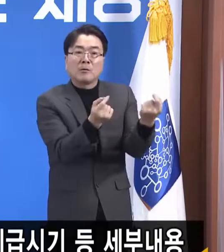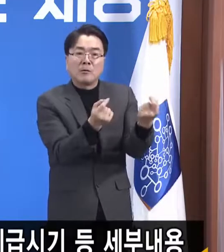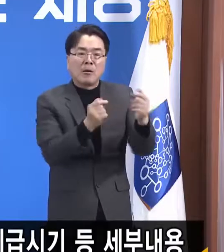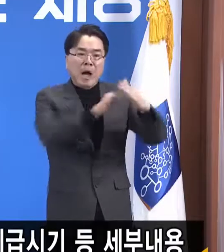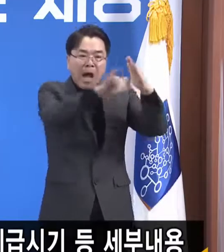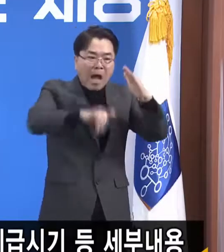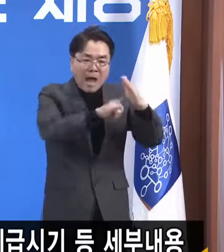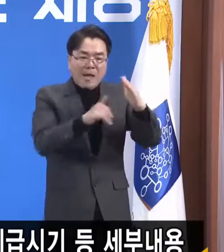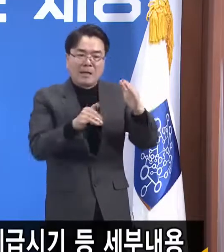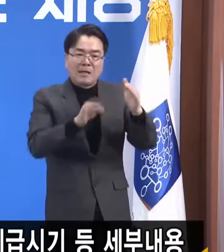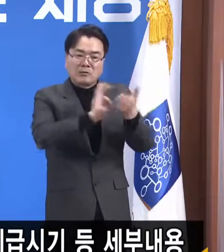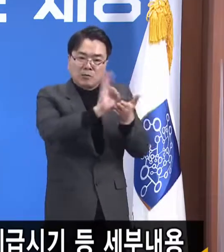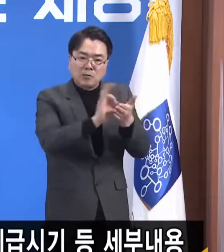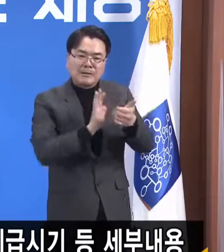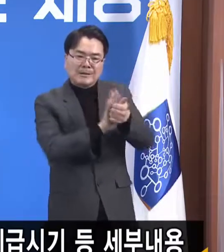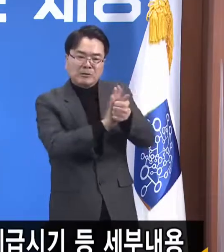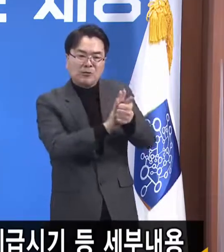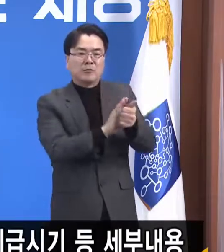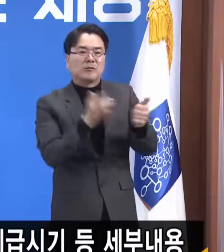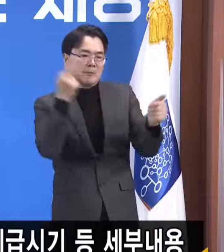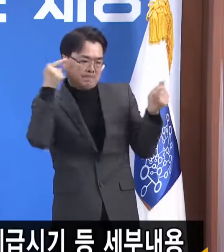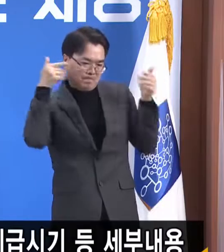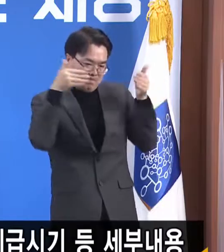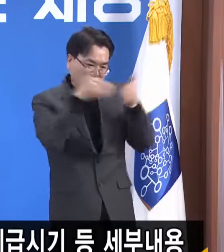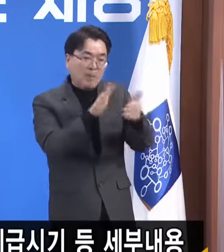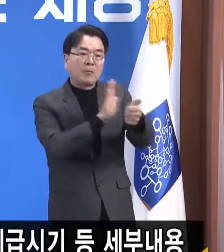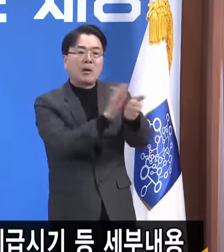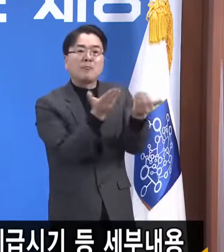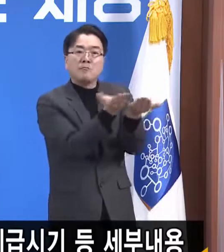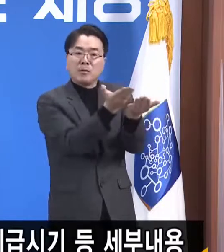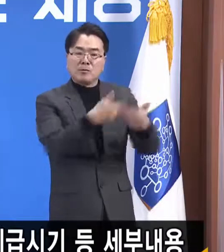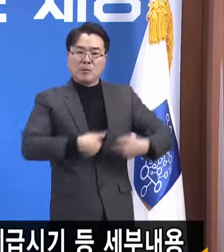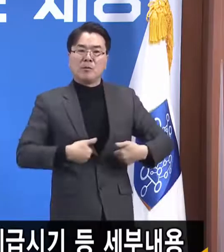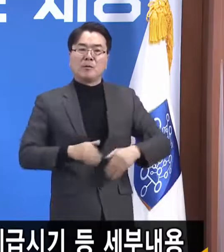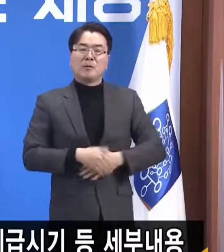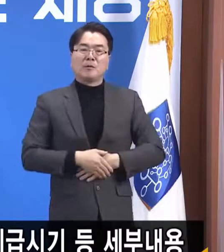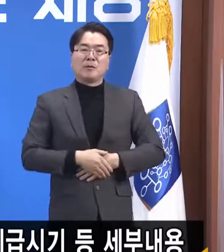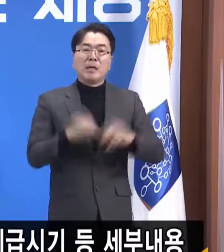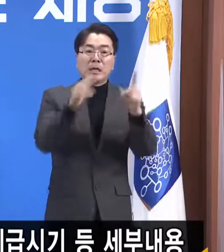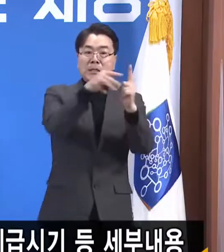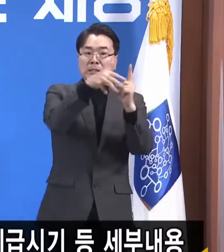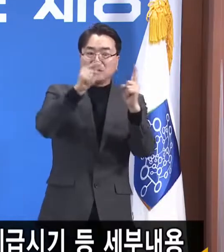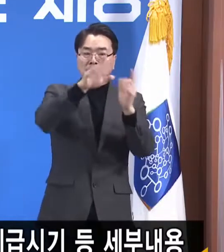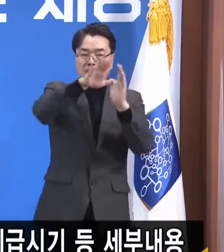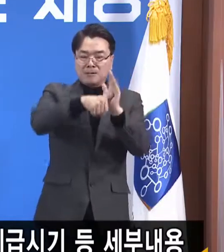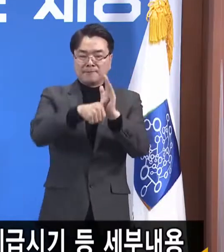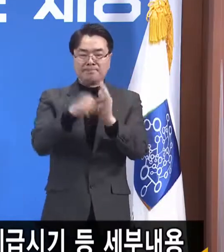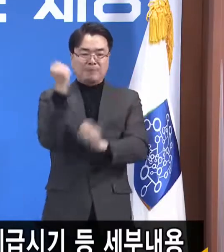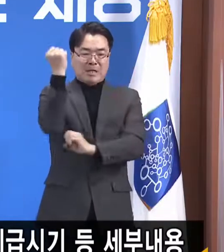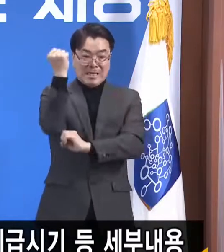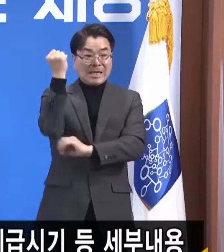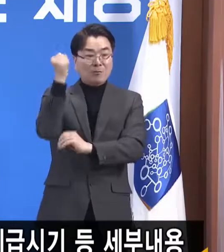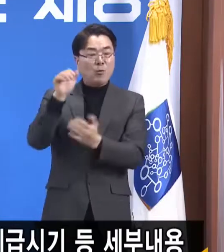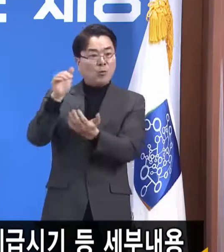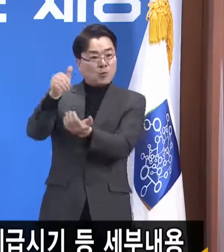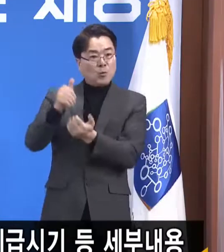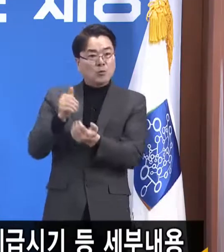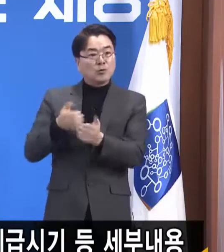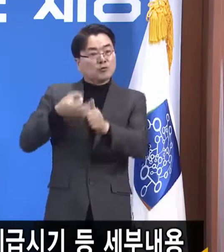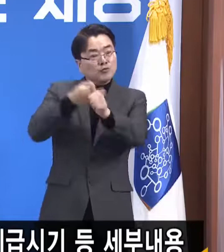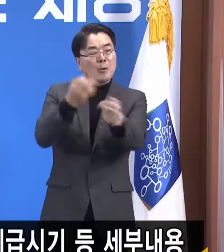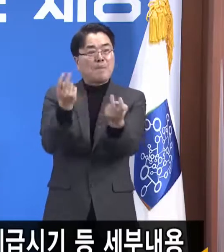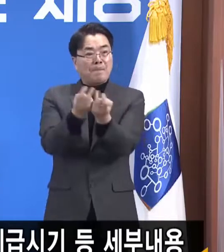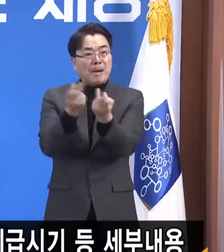맞춰져야 되는 것입니다. 우리가 1차 재난지원금이 기본소득 방식으로 지급됐는데